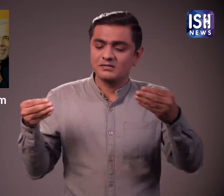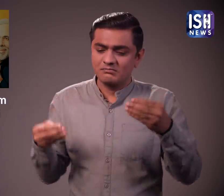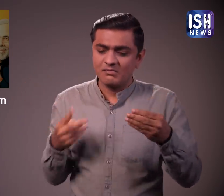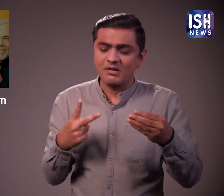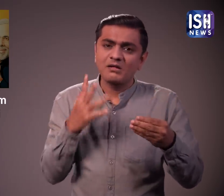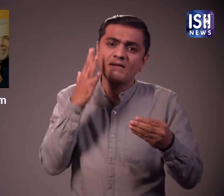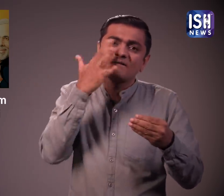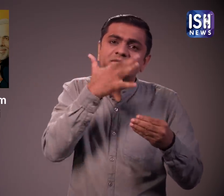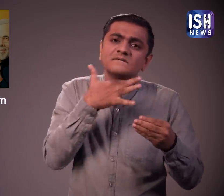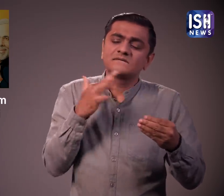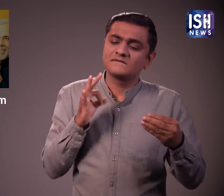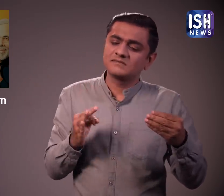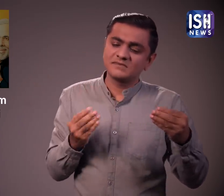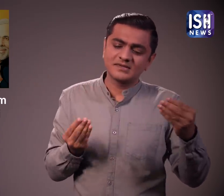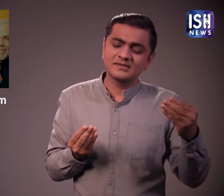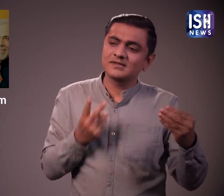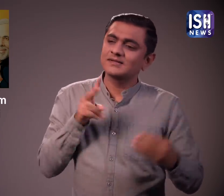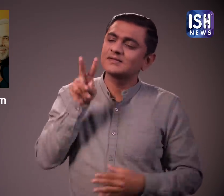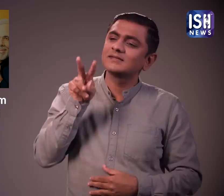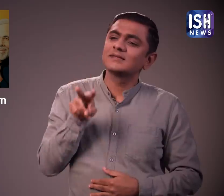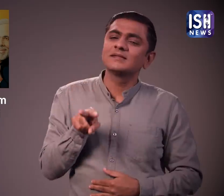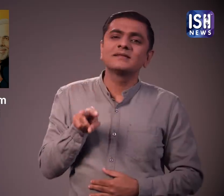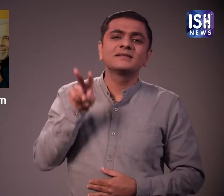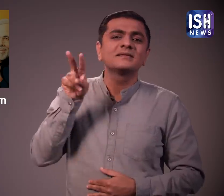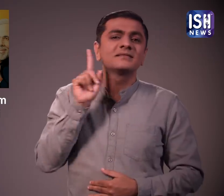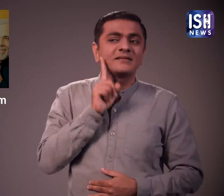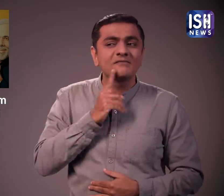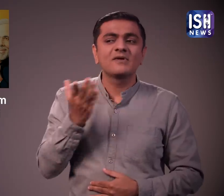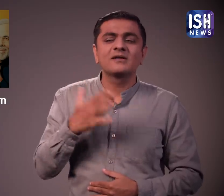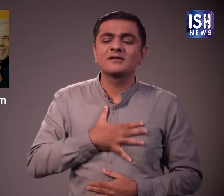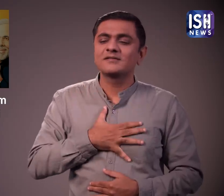डेफ कलाकार द्वारा की गई पेंटिंग से मुख्यमंत्री अत्यादिक प्रभावित हुए।